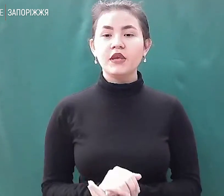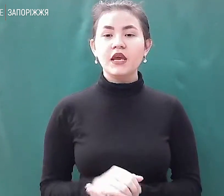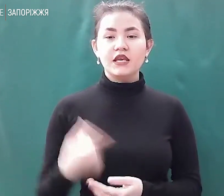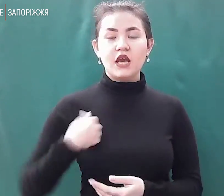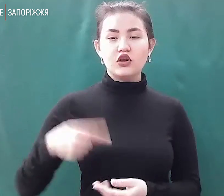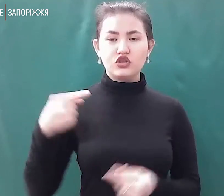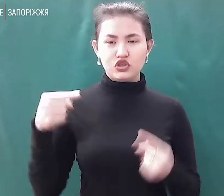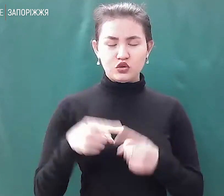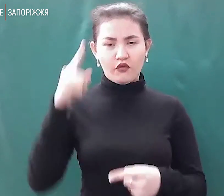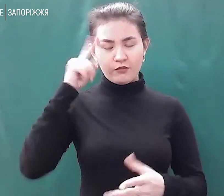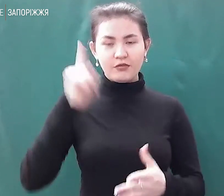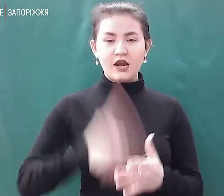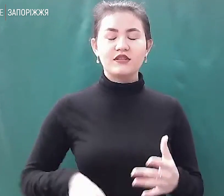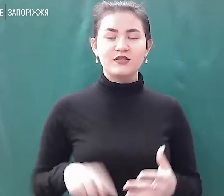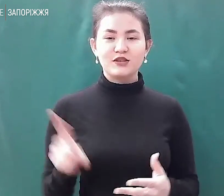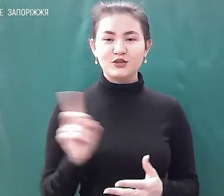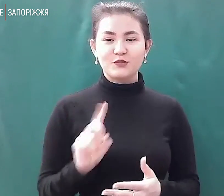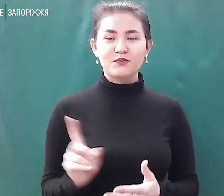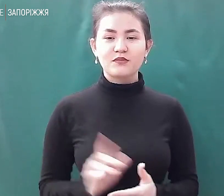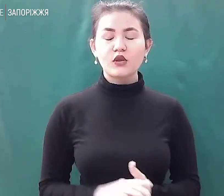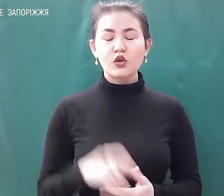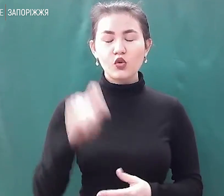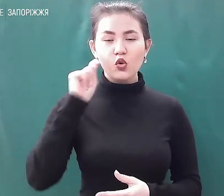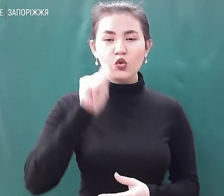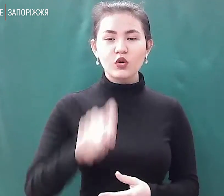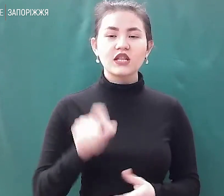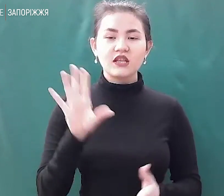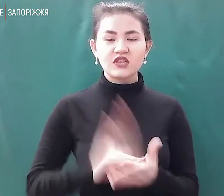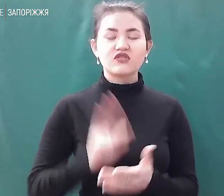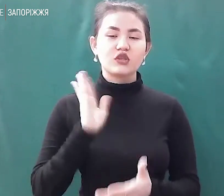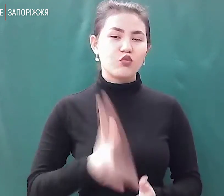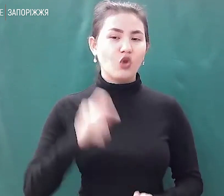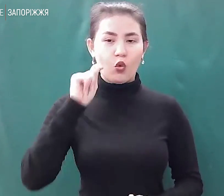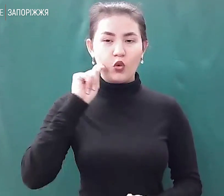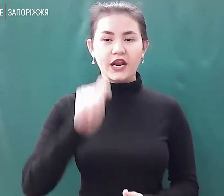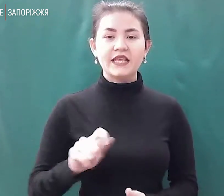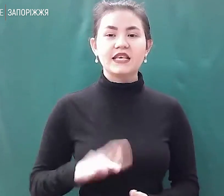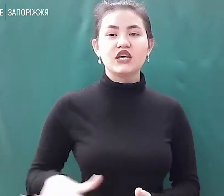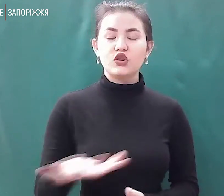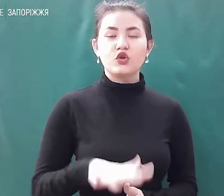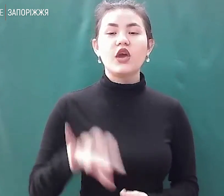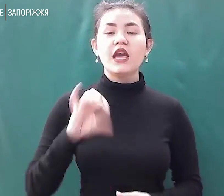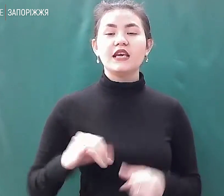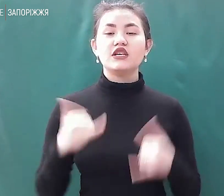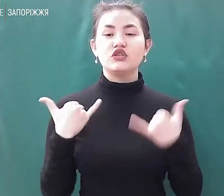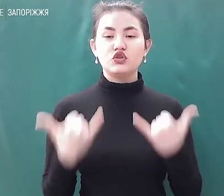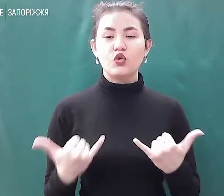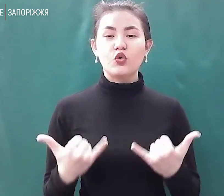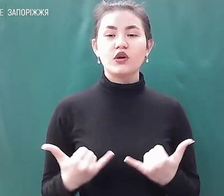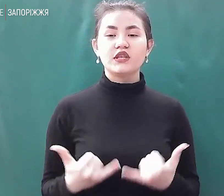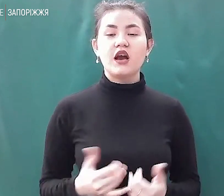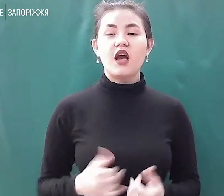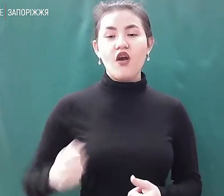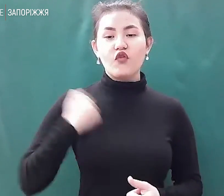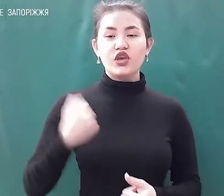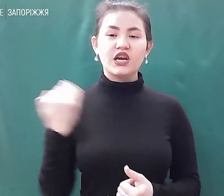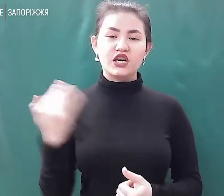що Україна завжди буде Україною, і сьогодні вояки російські бояться мирного